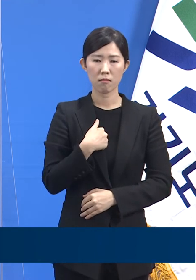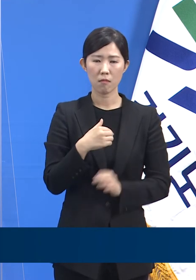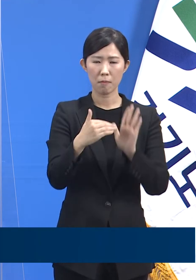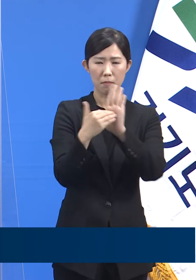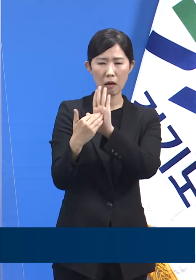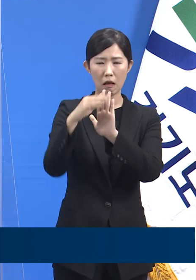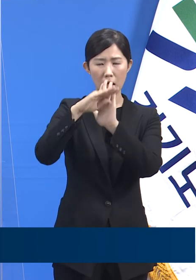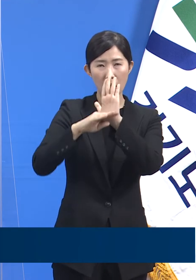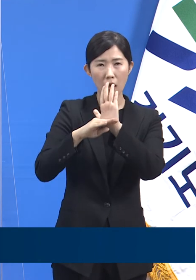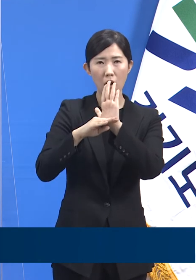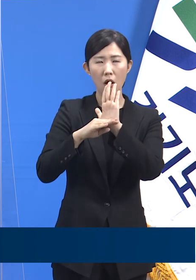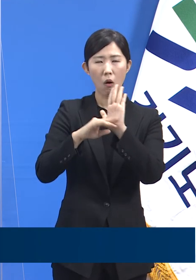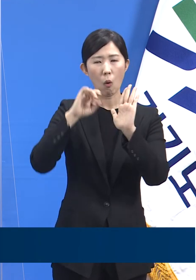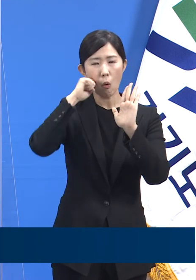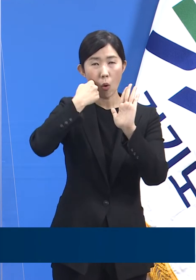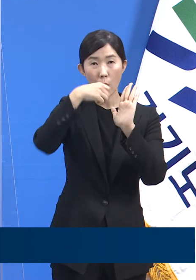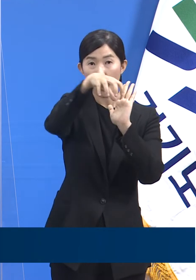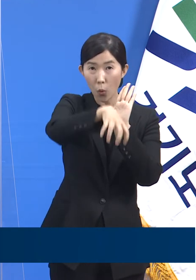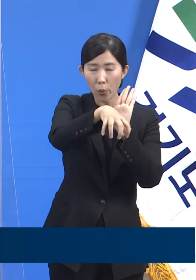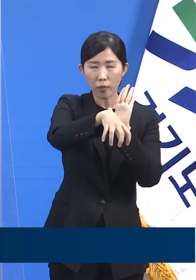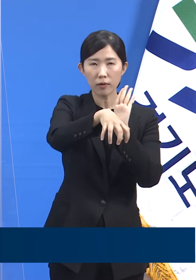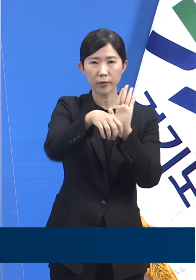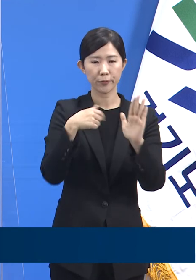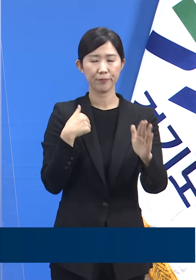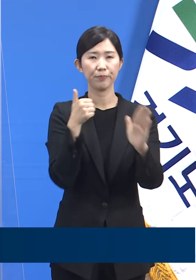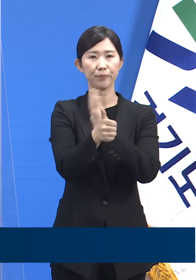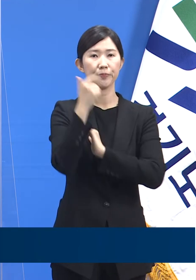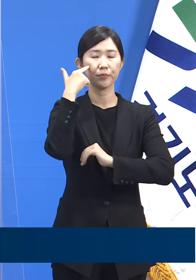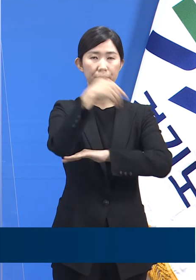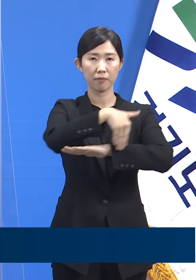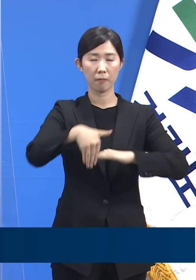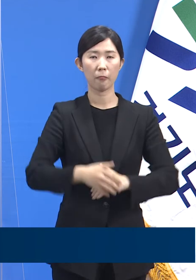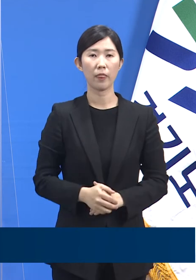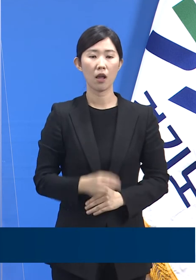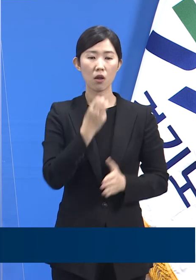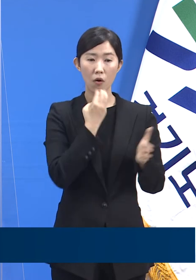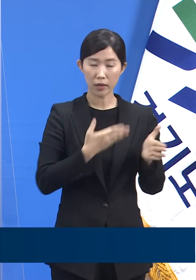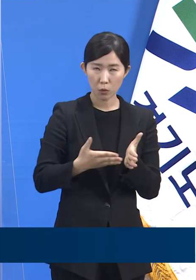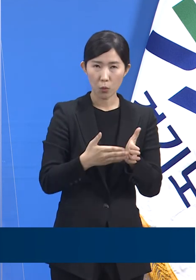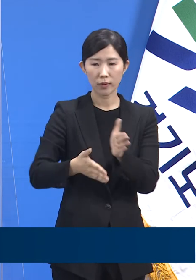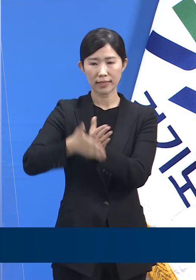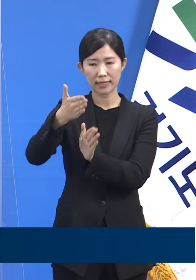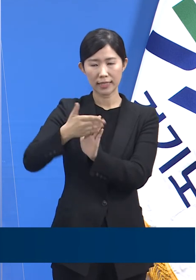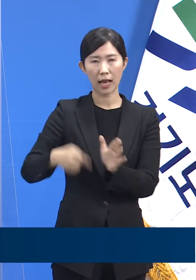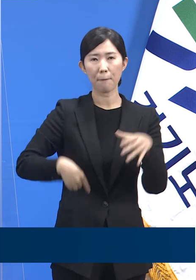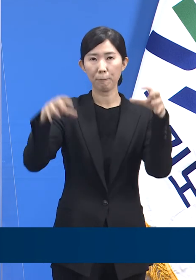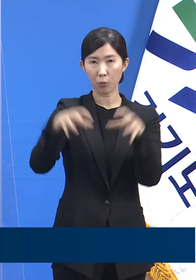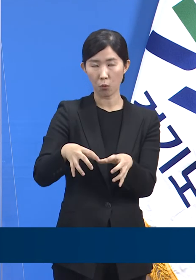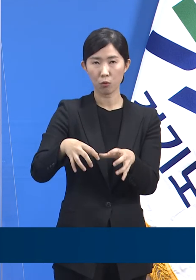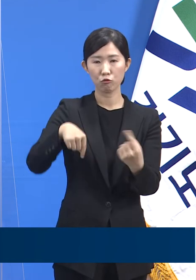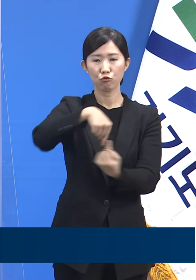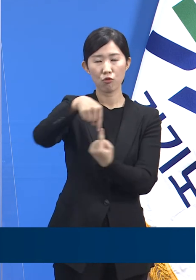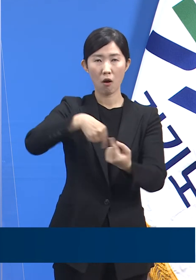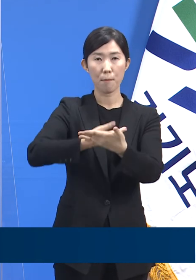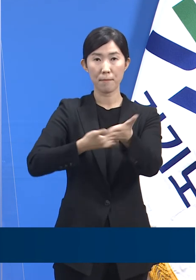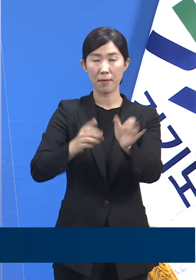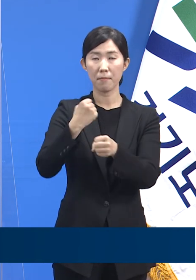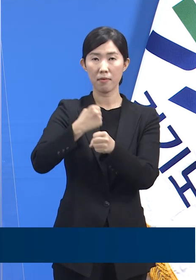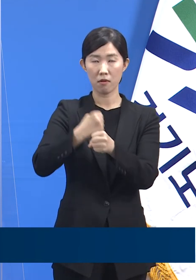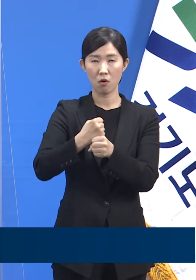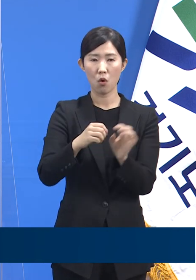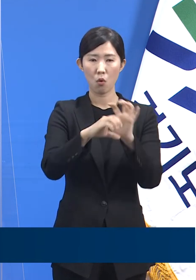있는 사업장들이 대상입니다. 도와 시군이 합동으로 운영반을 구성하여 코로나19 확산 방지를 위한